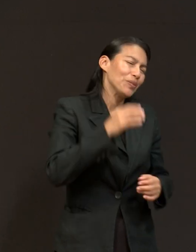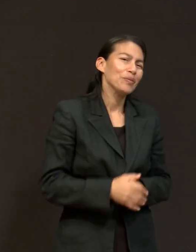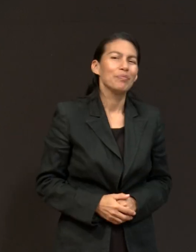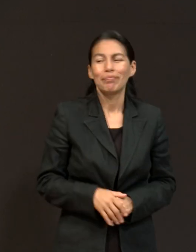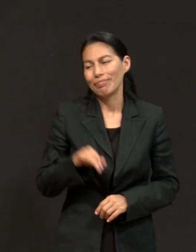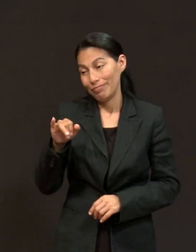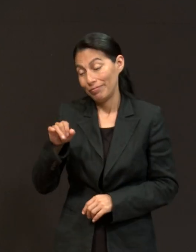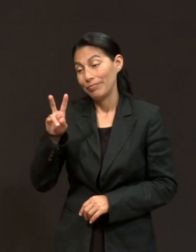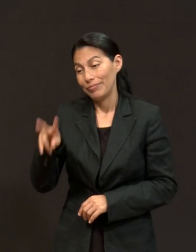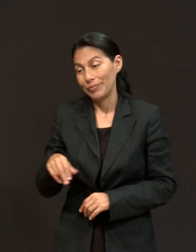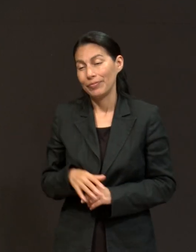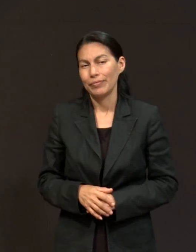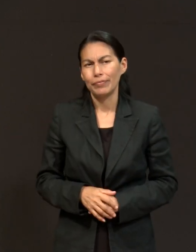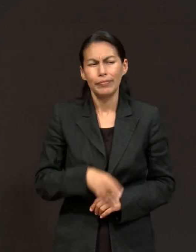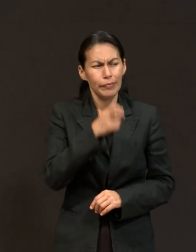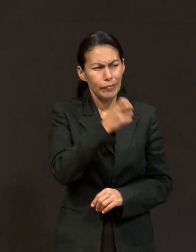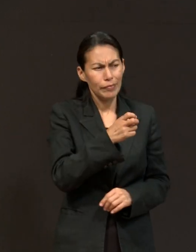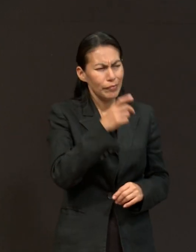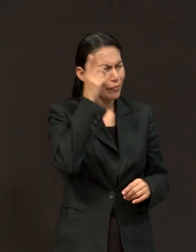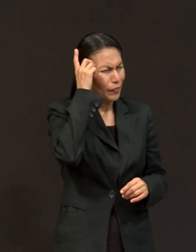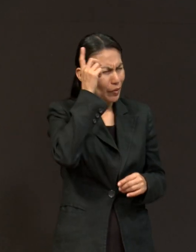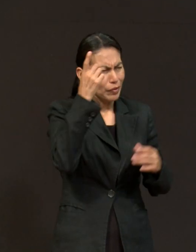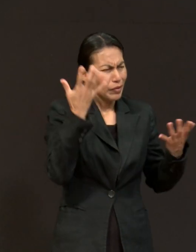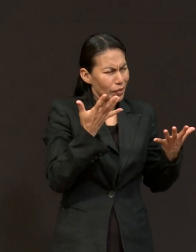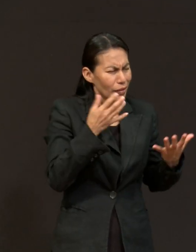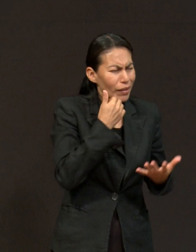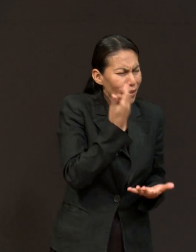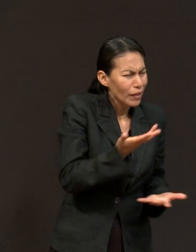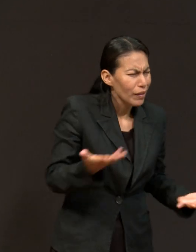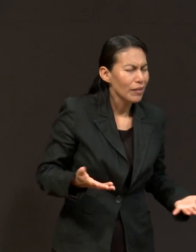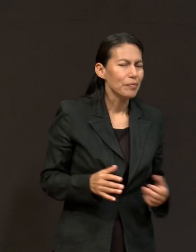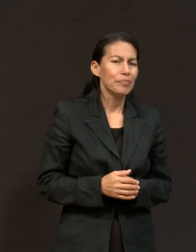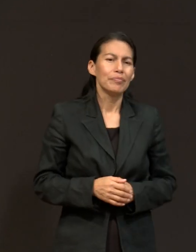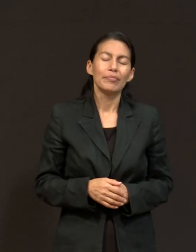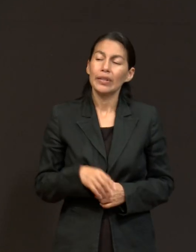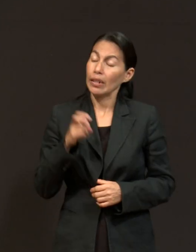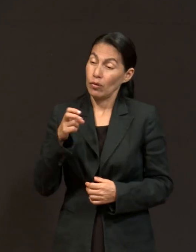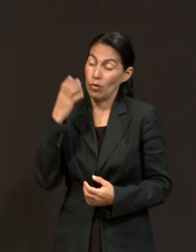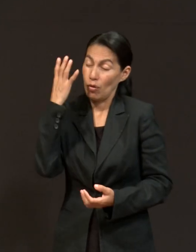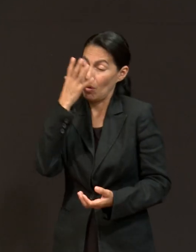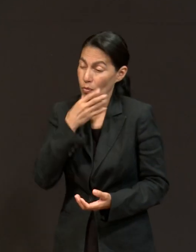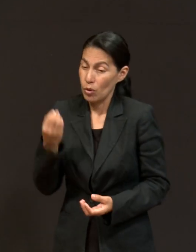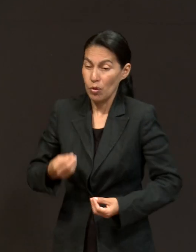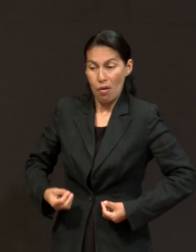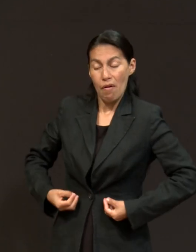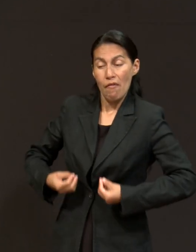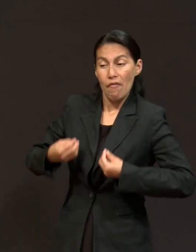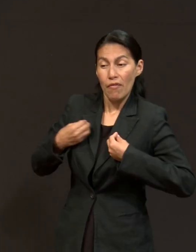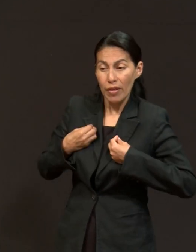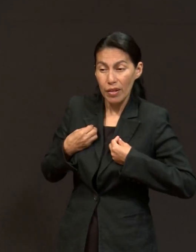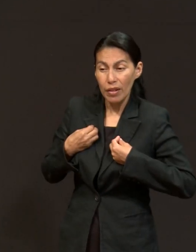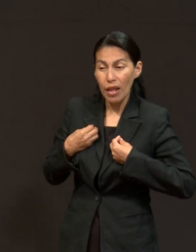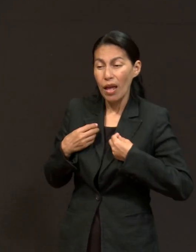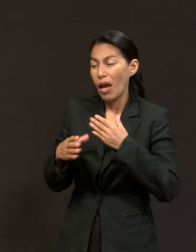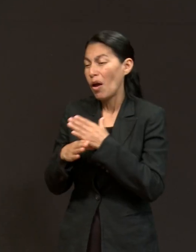Dios. Y es lo más bonito. De hecho, Dios, en la vida siempre va haber circunstancias en las que, negativas,